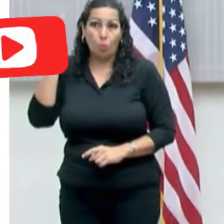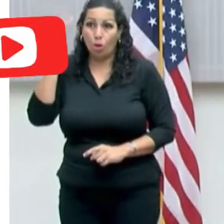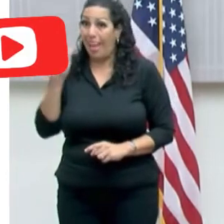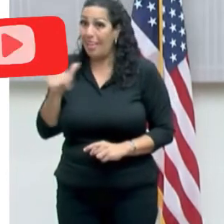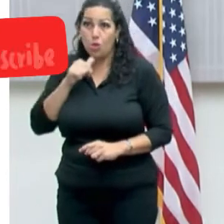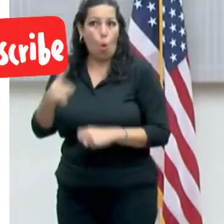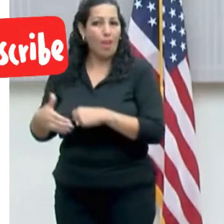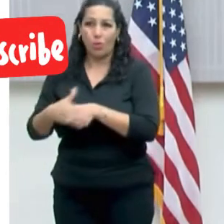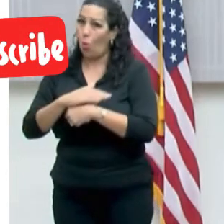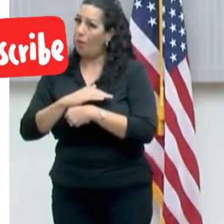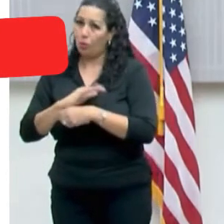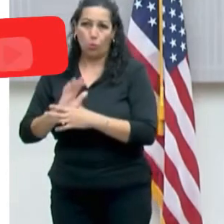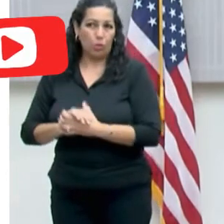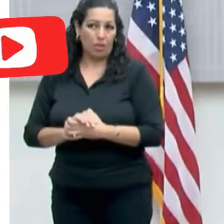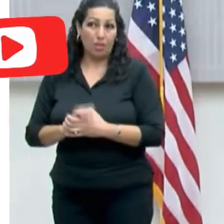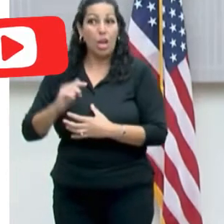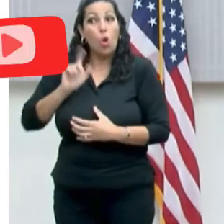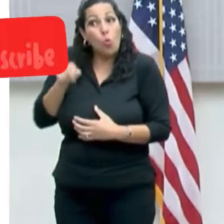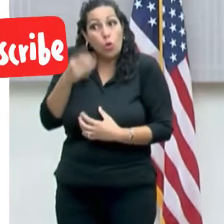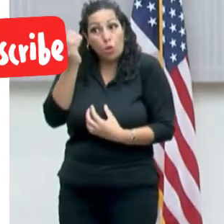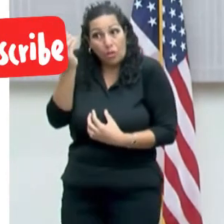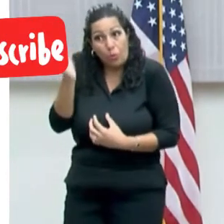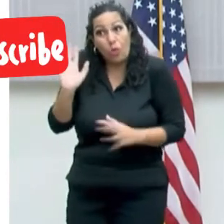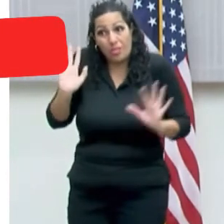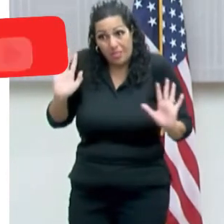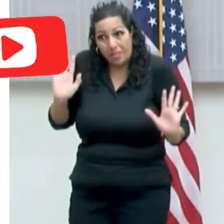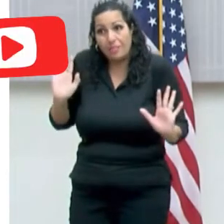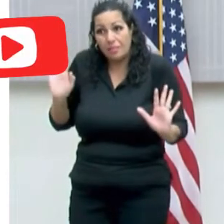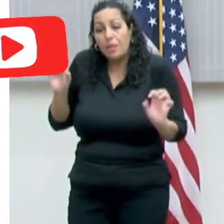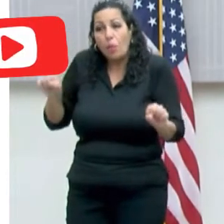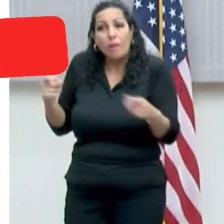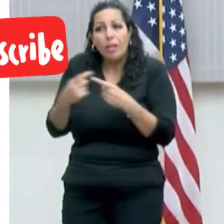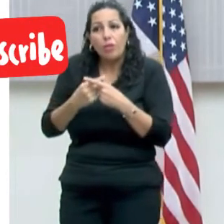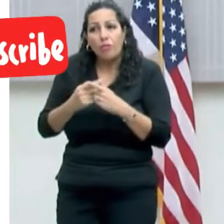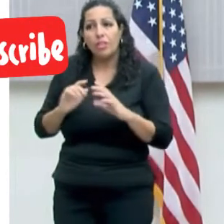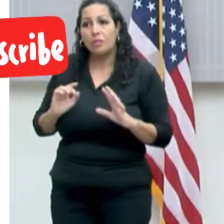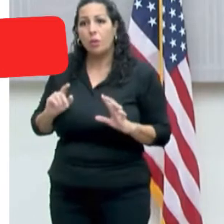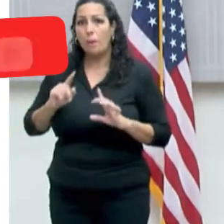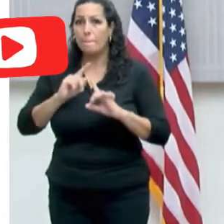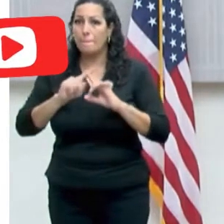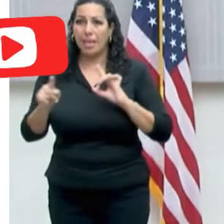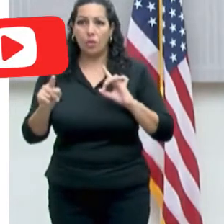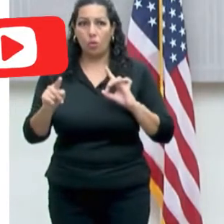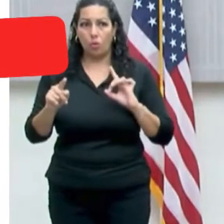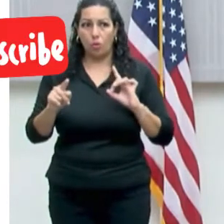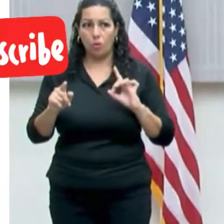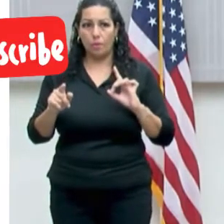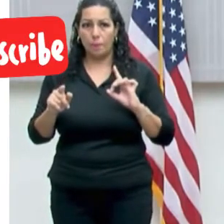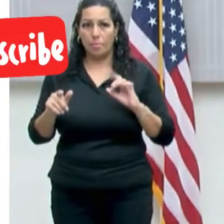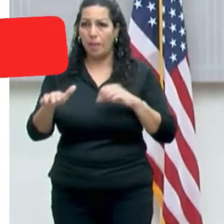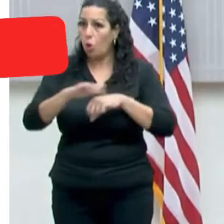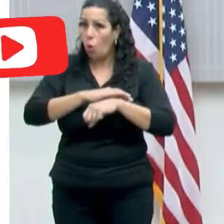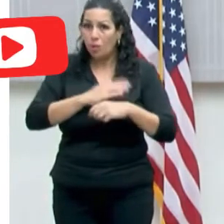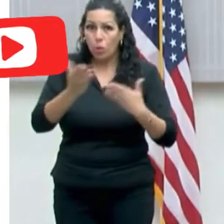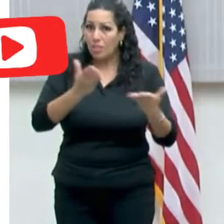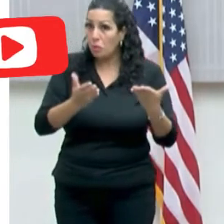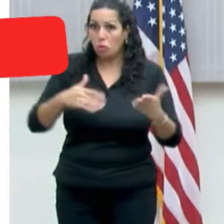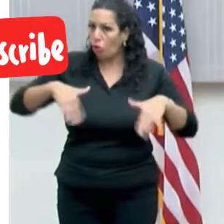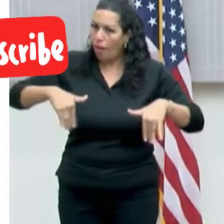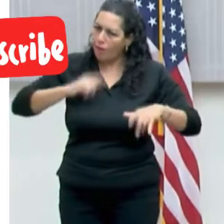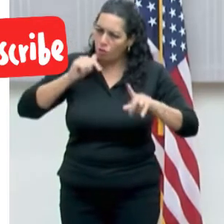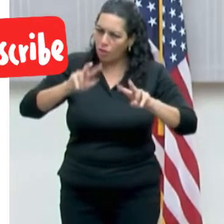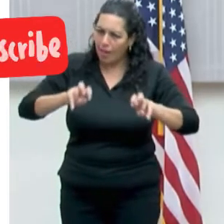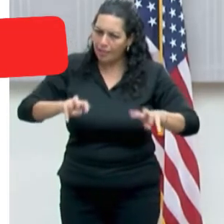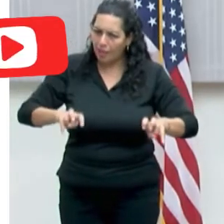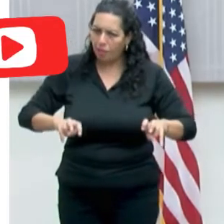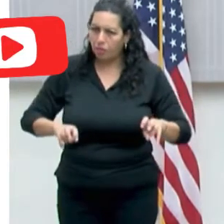cobertura. Esa es la única parte que yo te pudiera adelantar que pudiese haber conflicto. Pero en cuanto a la cobertura, pues tendríamos, eso no se ha analizado, y obviamente,